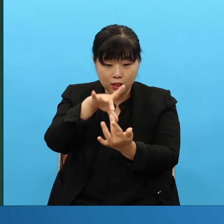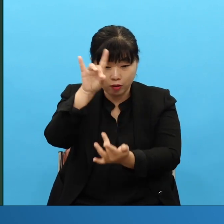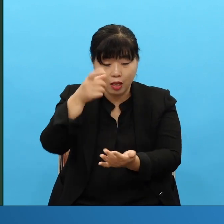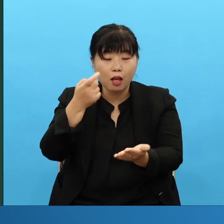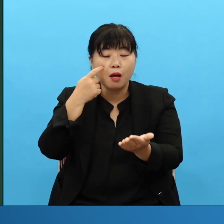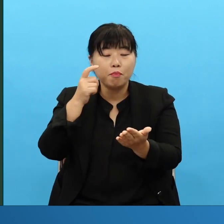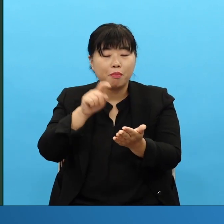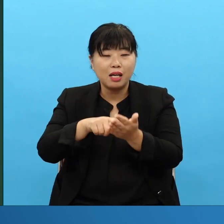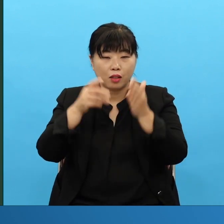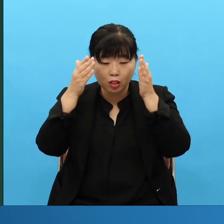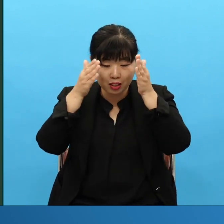셔야 된다고요